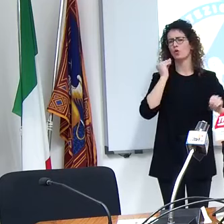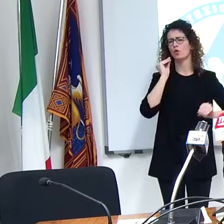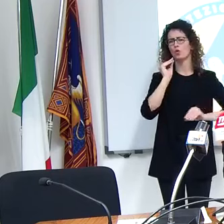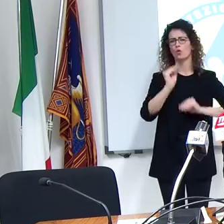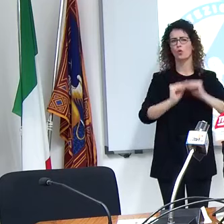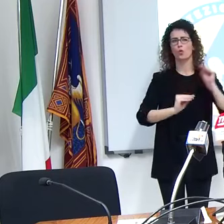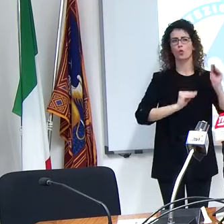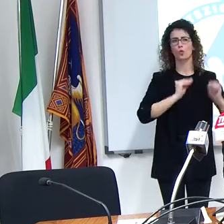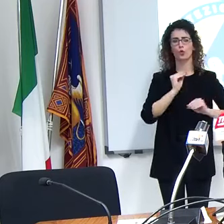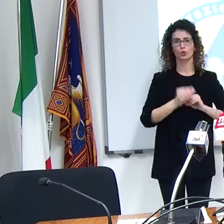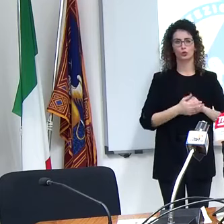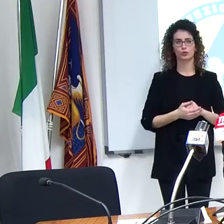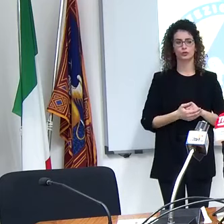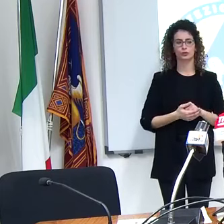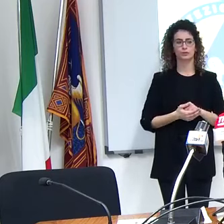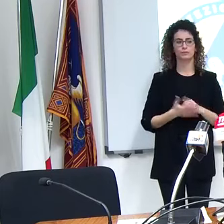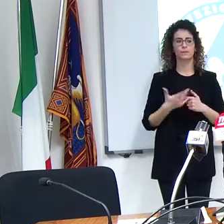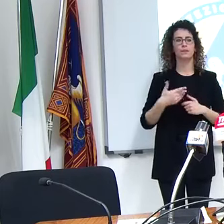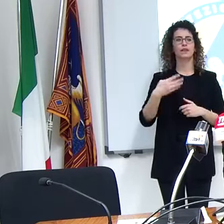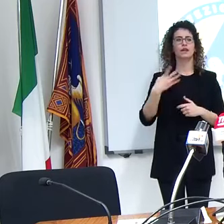allora moscati